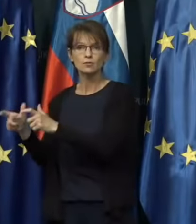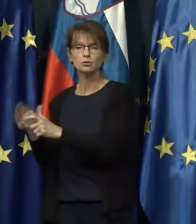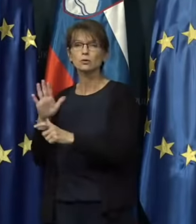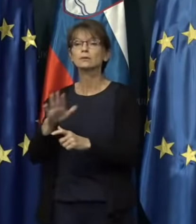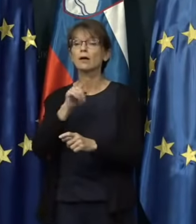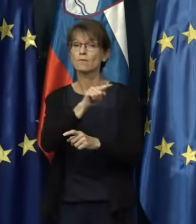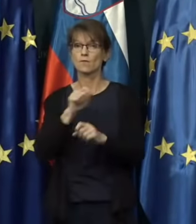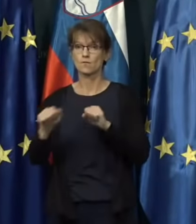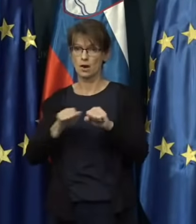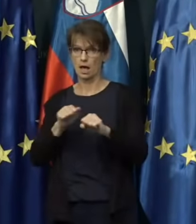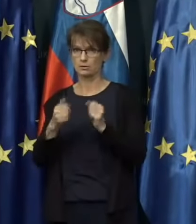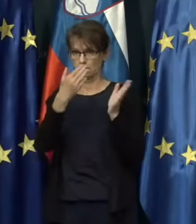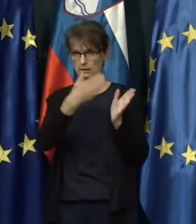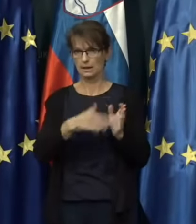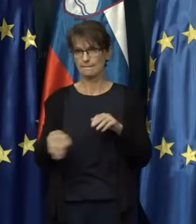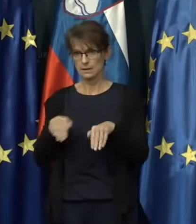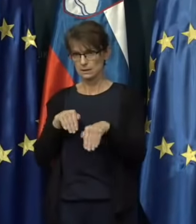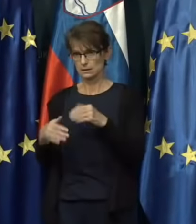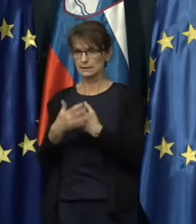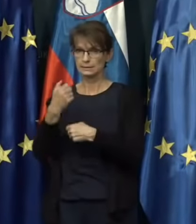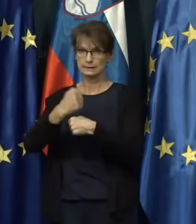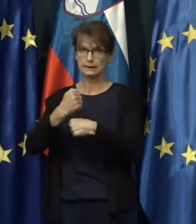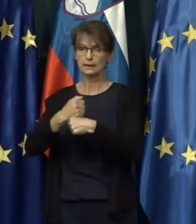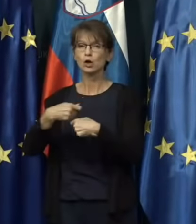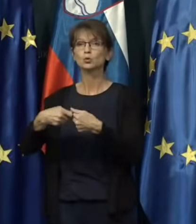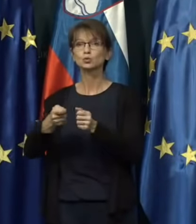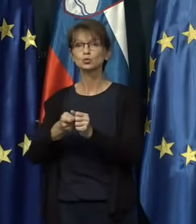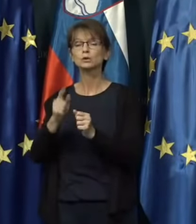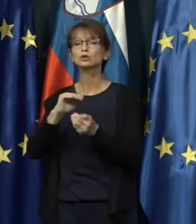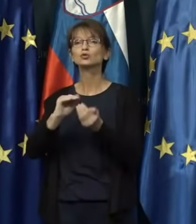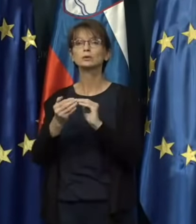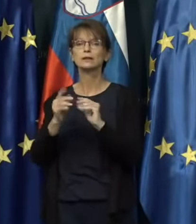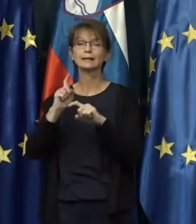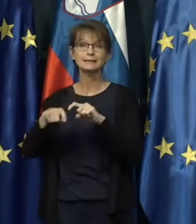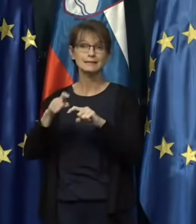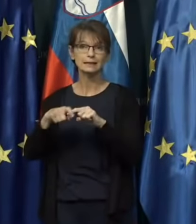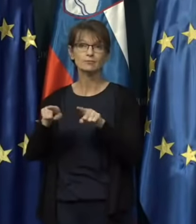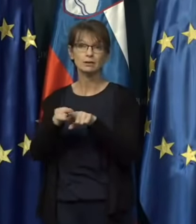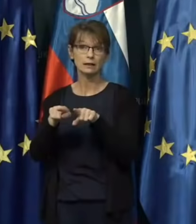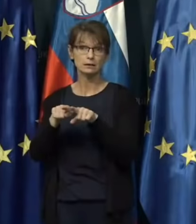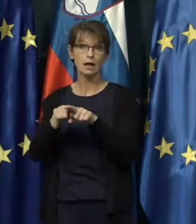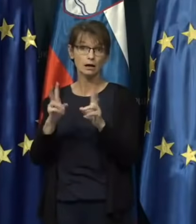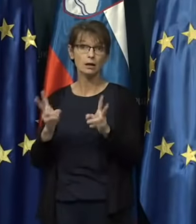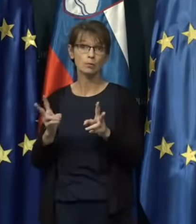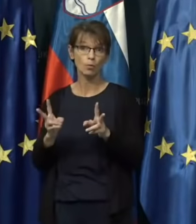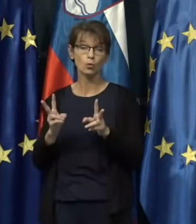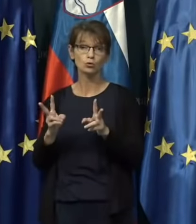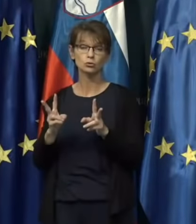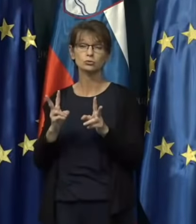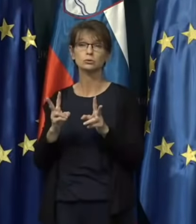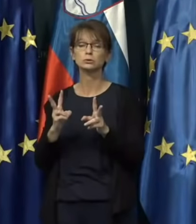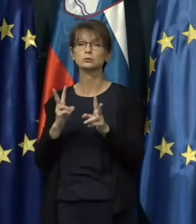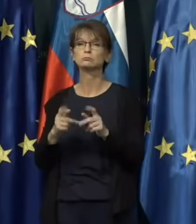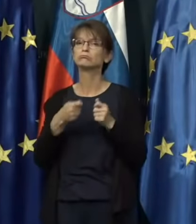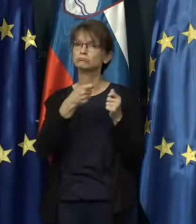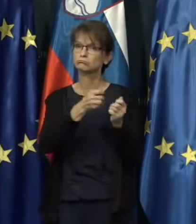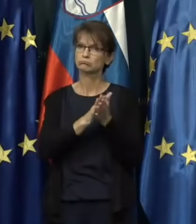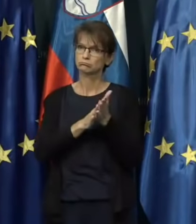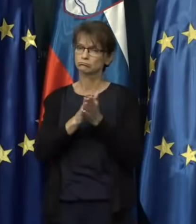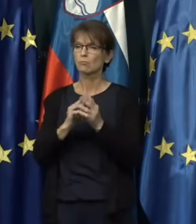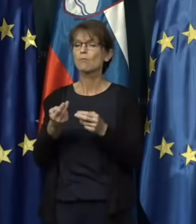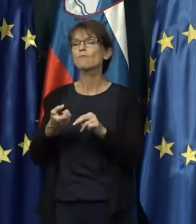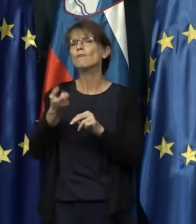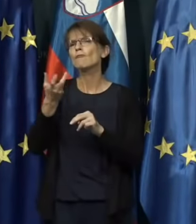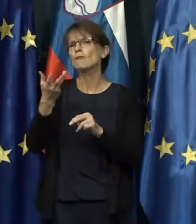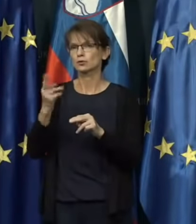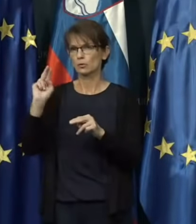in name, kot ministra za delo in družino in socialne zadeve in enake možnosti, naslovila več pozivov.